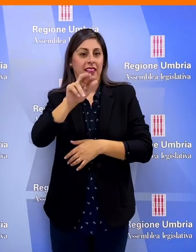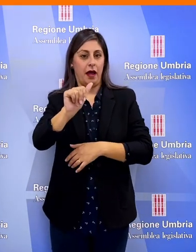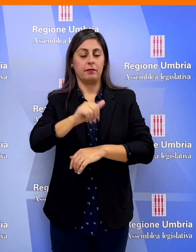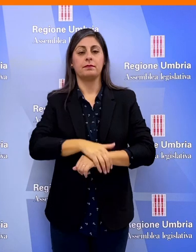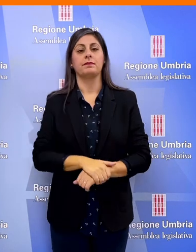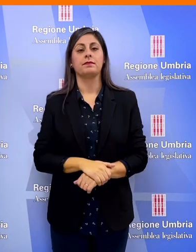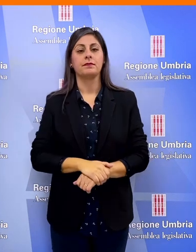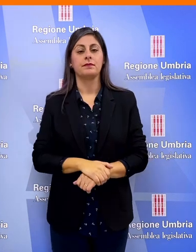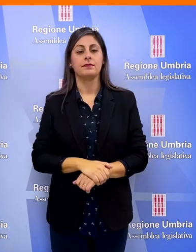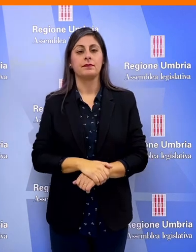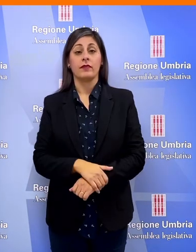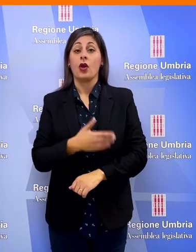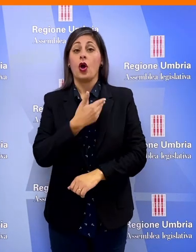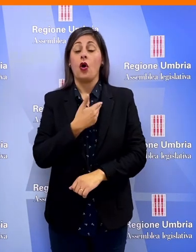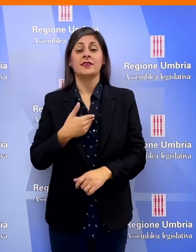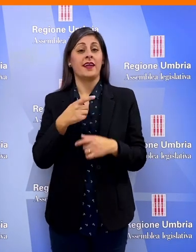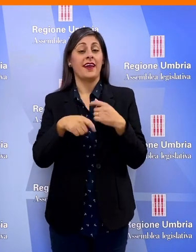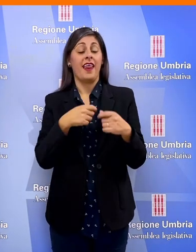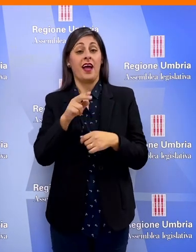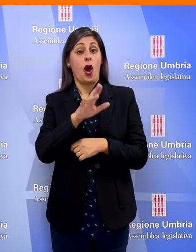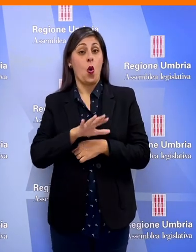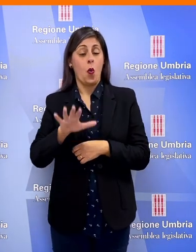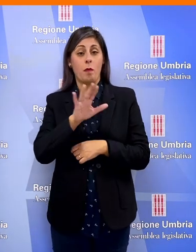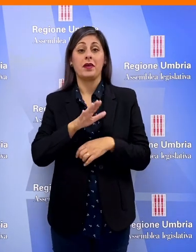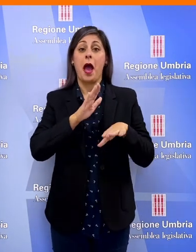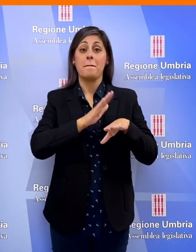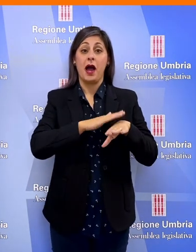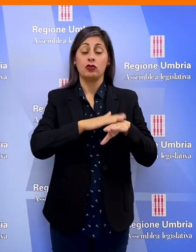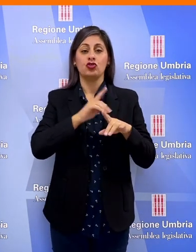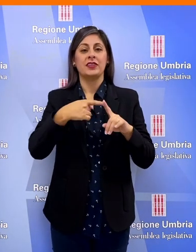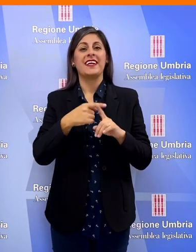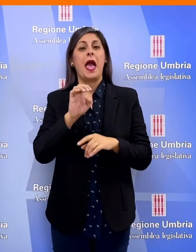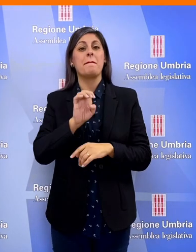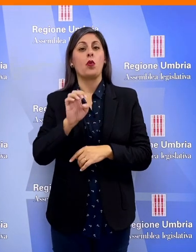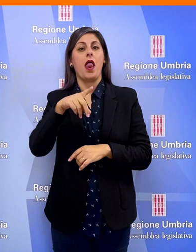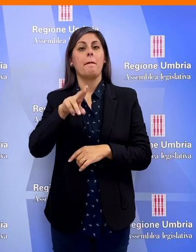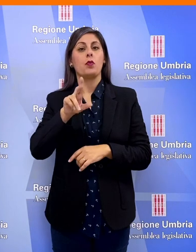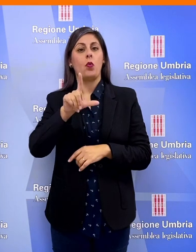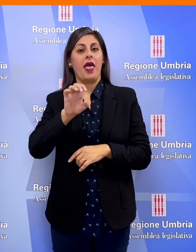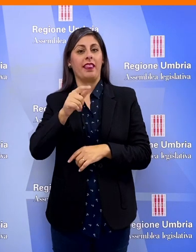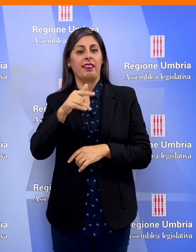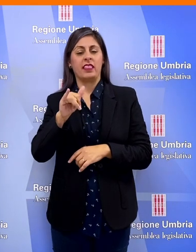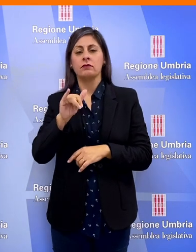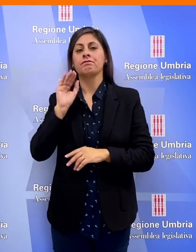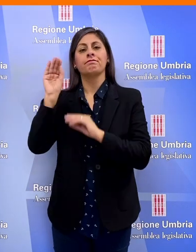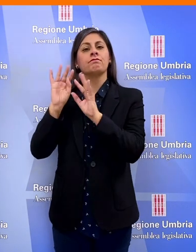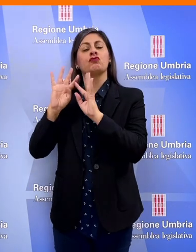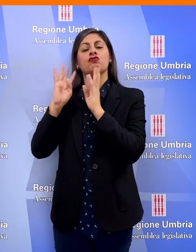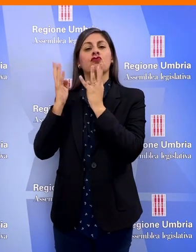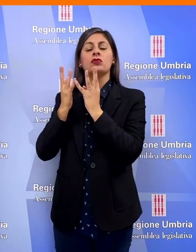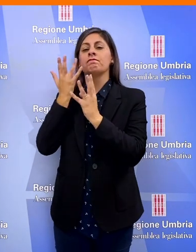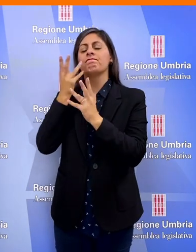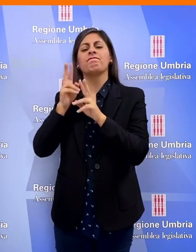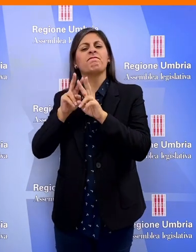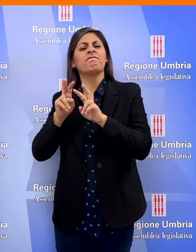I consiglieri della Lega Umbria, Valerio Mancini ed Emanuela Puletti interrogano la Giunta regionale